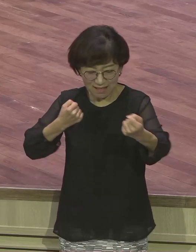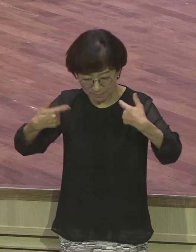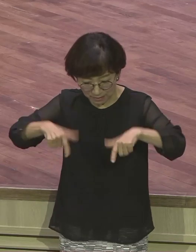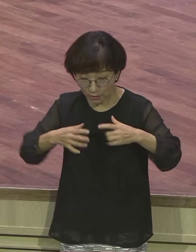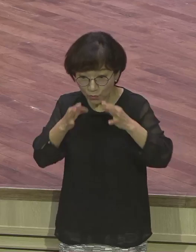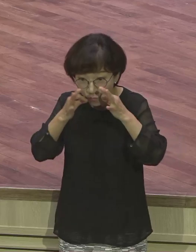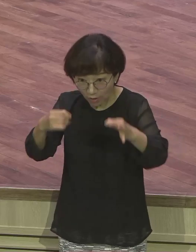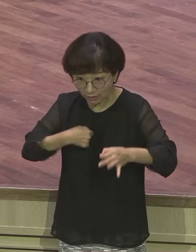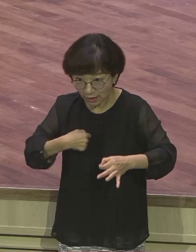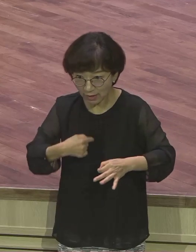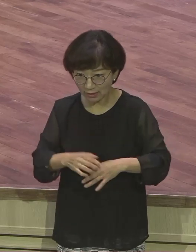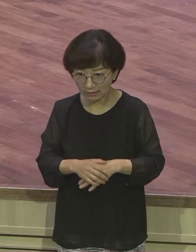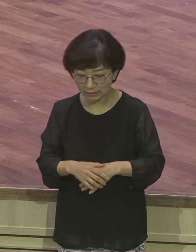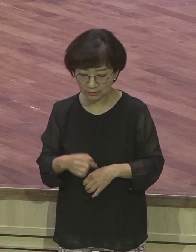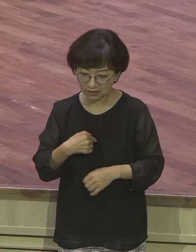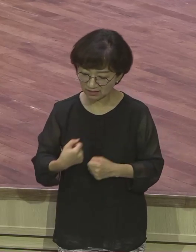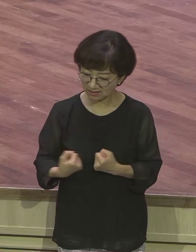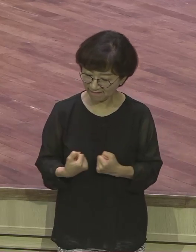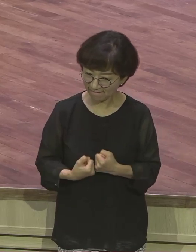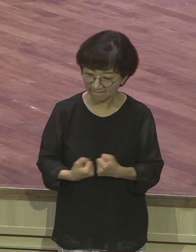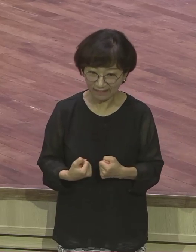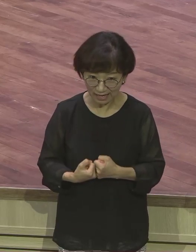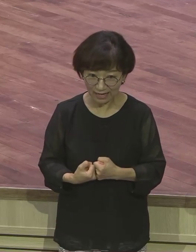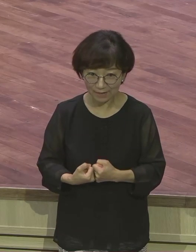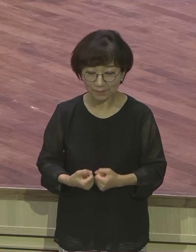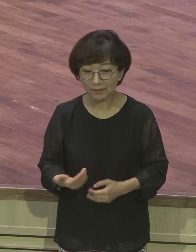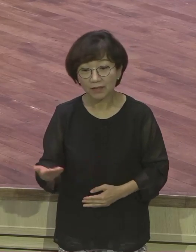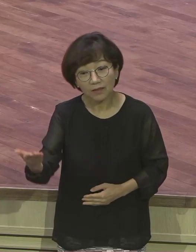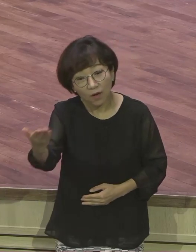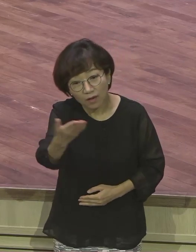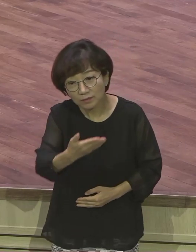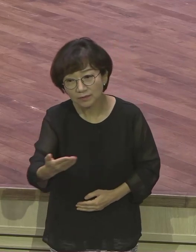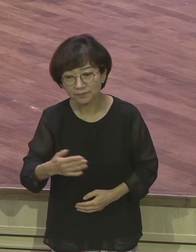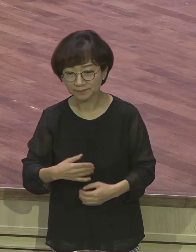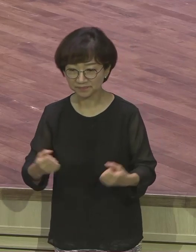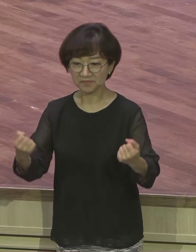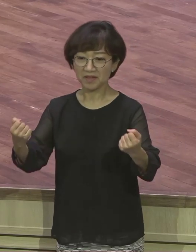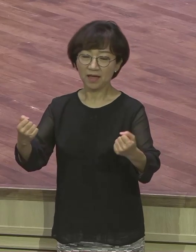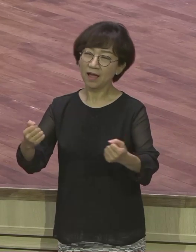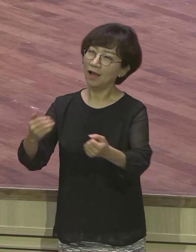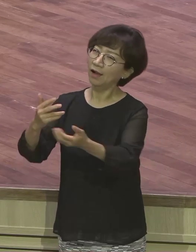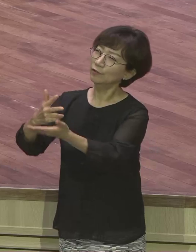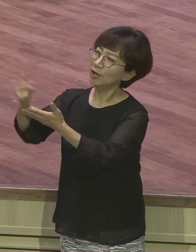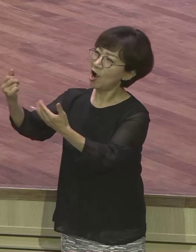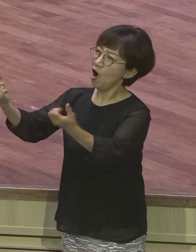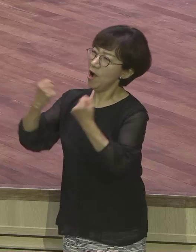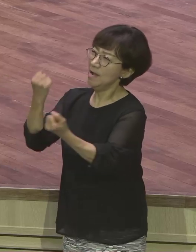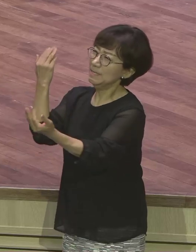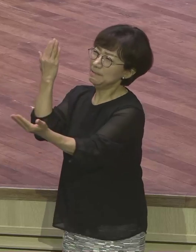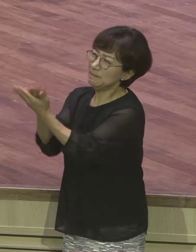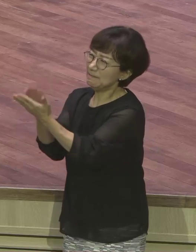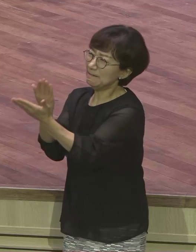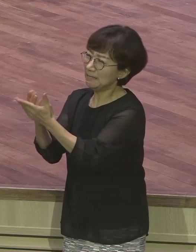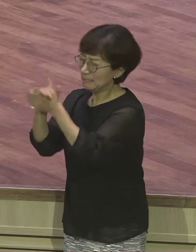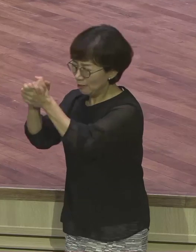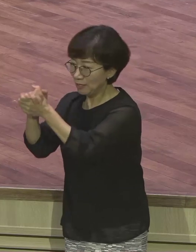싸움이 싸움이 여러분 건강을 지키기 주여 건강을 주시옵소서 시켜 먹고 잠이나 자고 그래가지고 건강